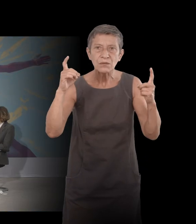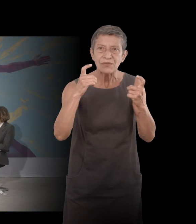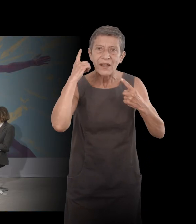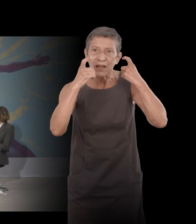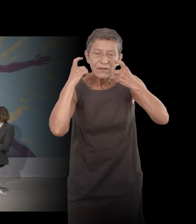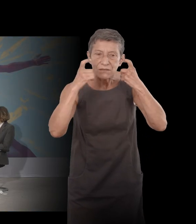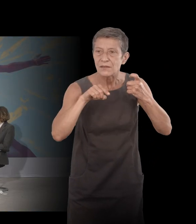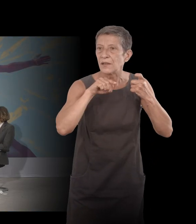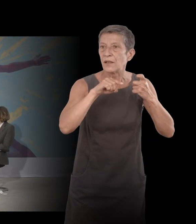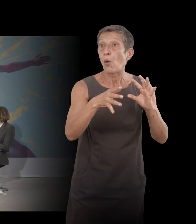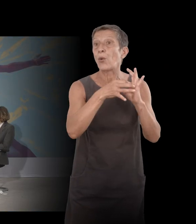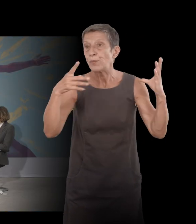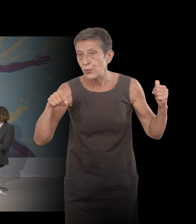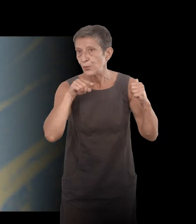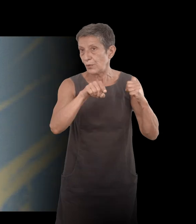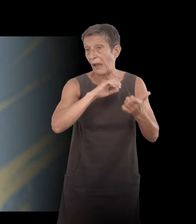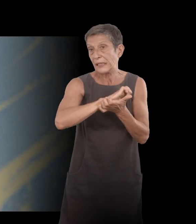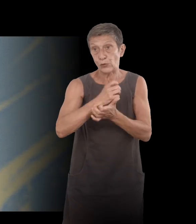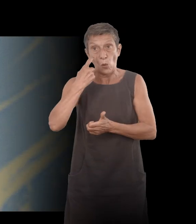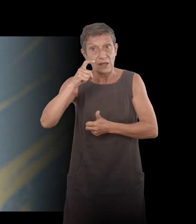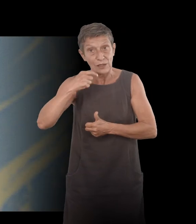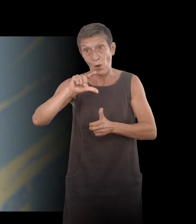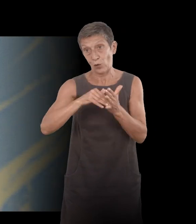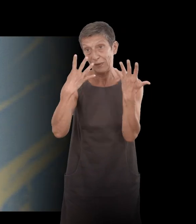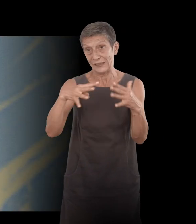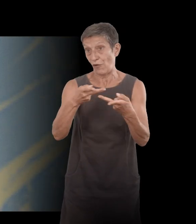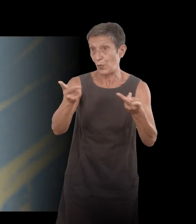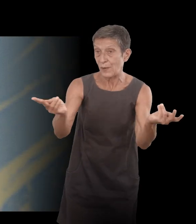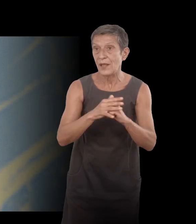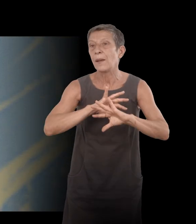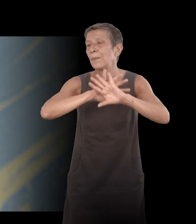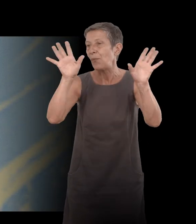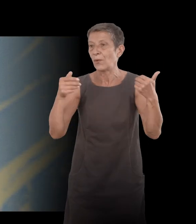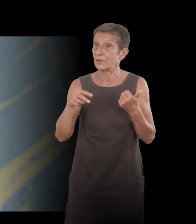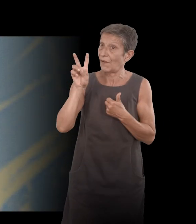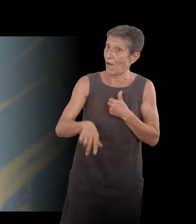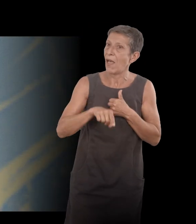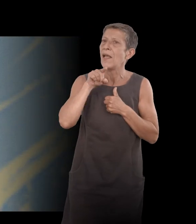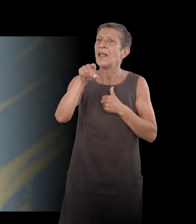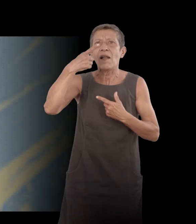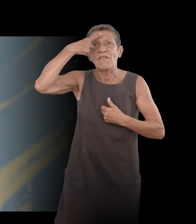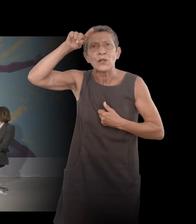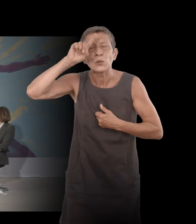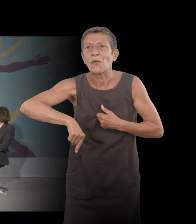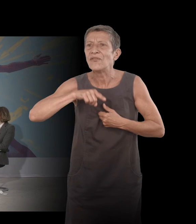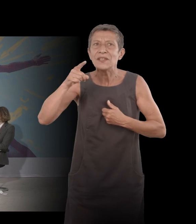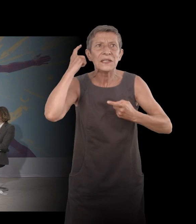merci beaucoup pour votre présence on compte sur vous pour tous les impensés féminins de la philosophie vraiment